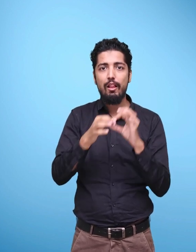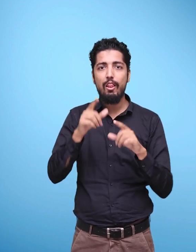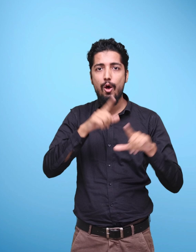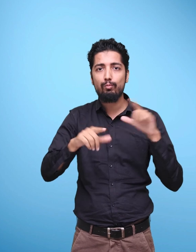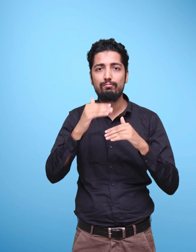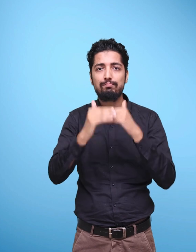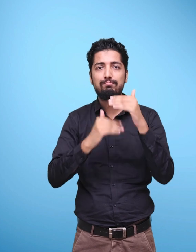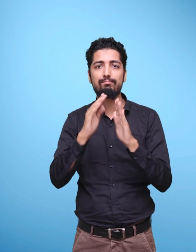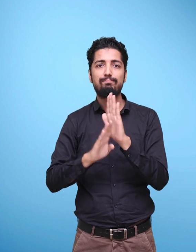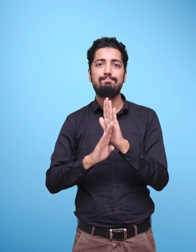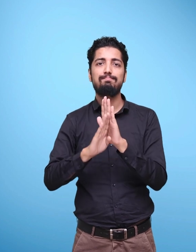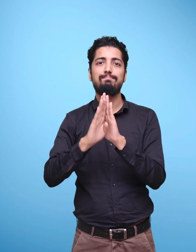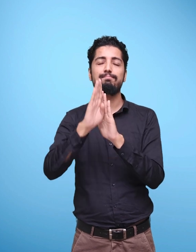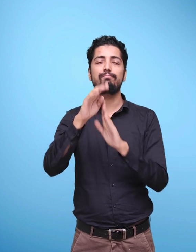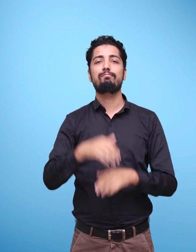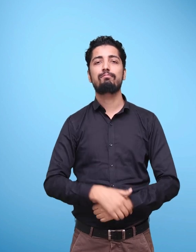society.